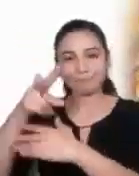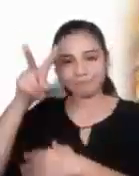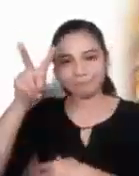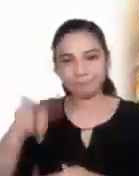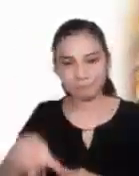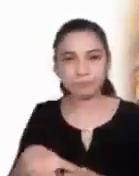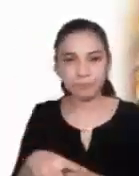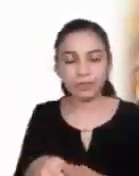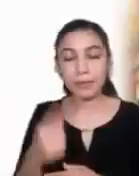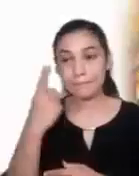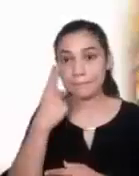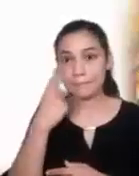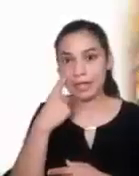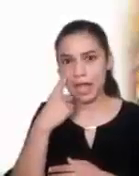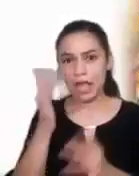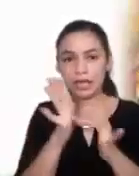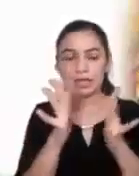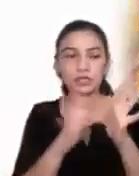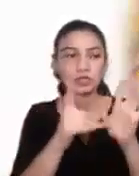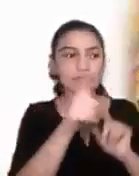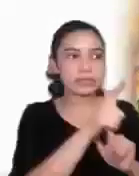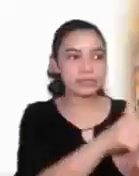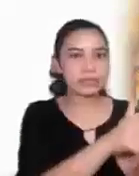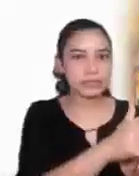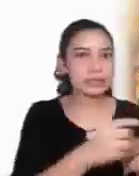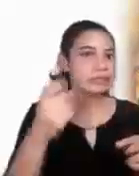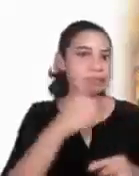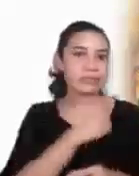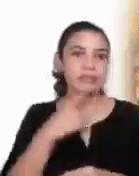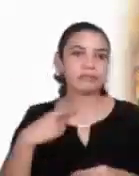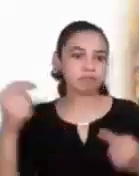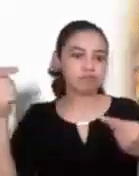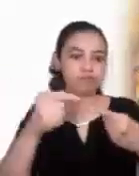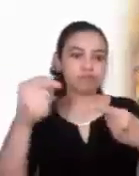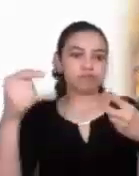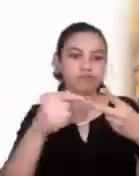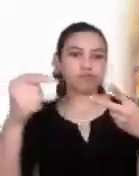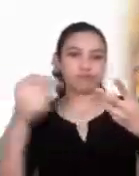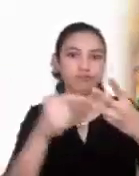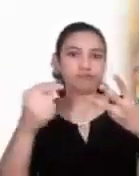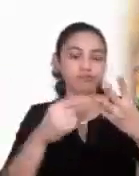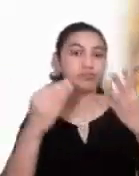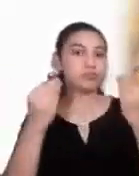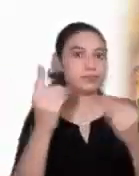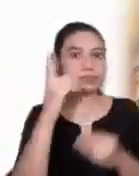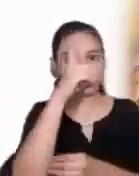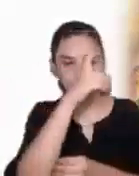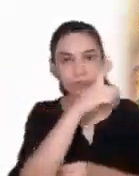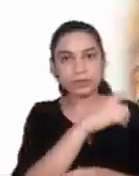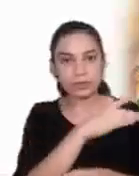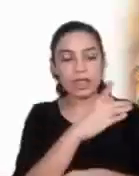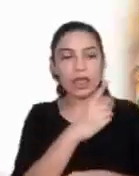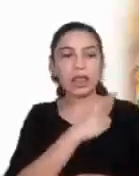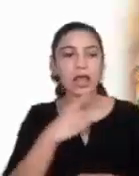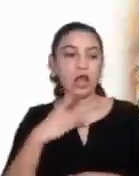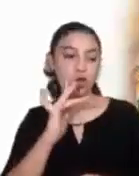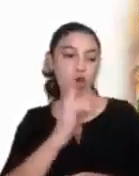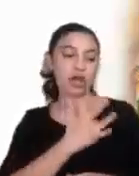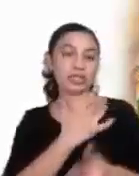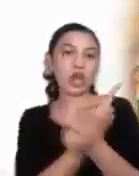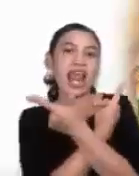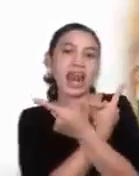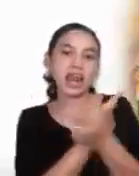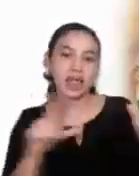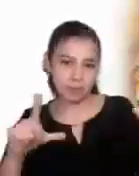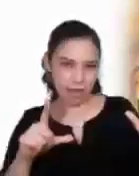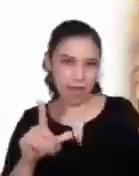exigente. La invitación que hace con amor a ser uno de los suyos exige tener el corazón libre. No solo hay